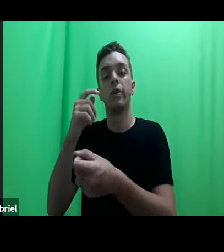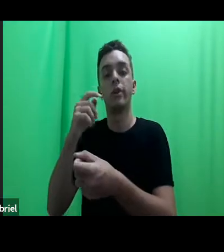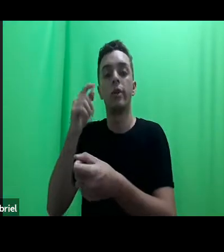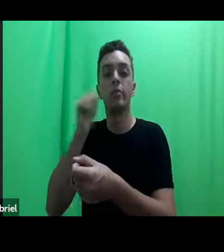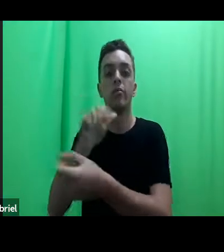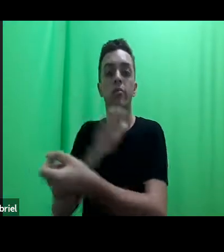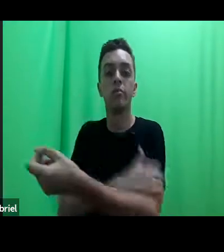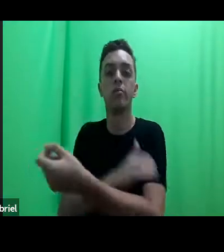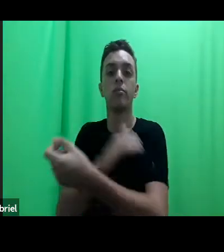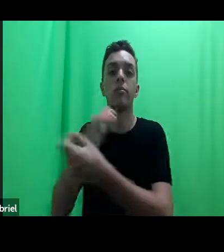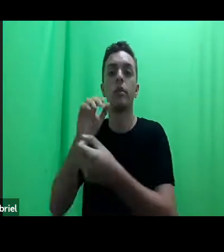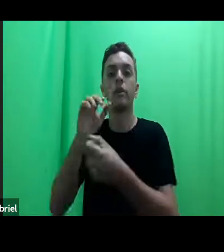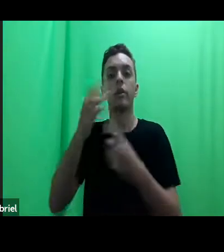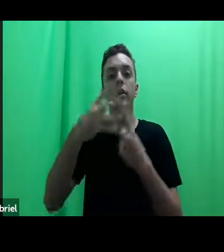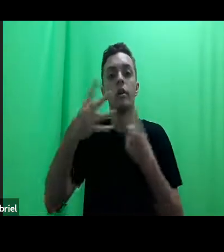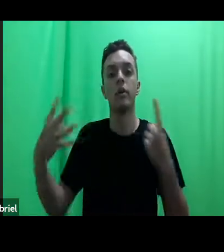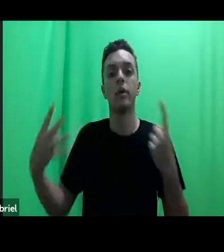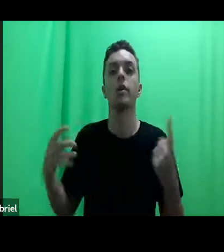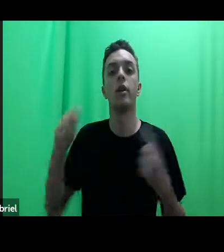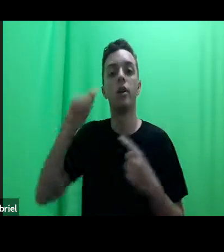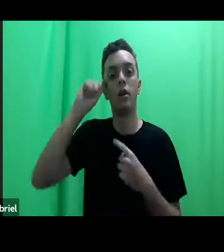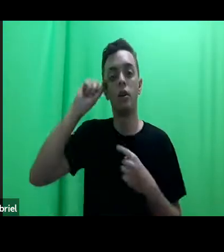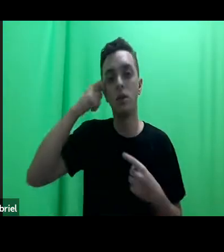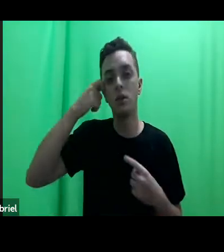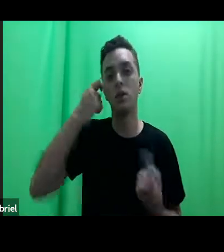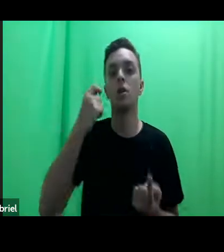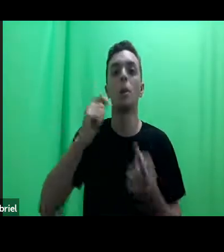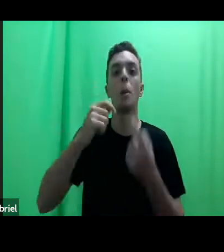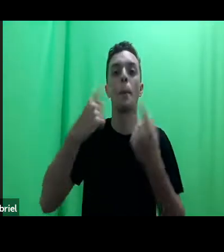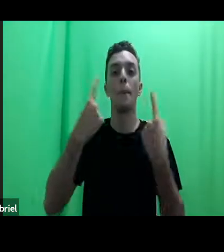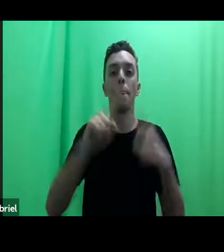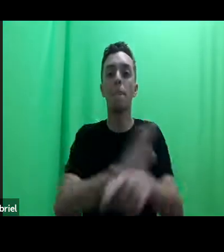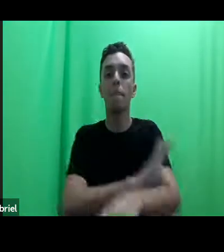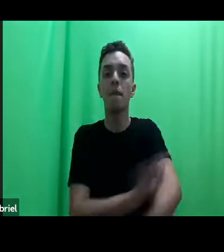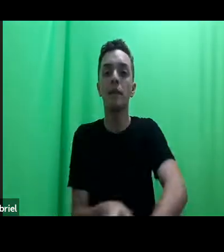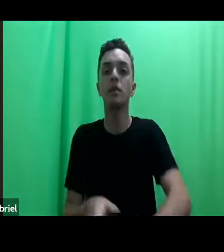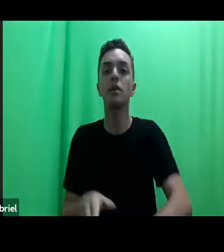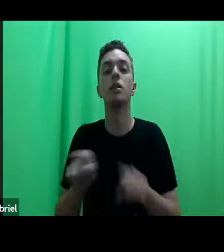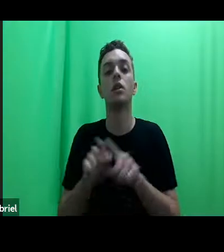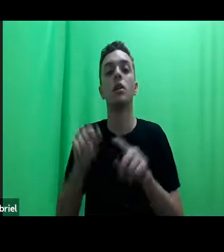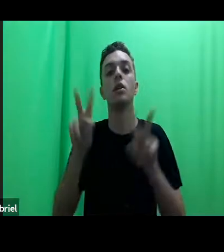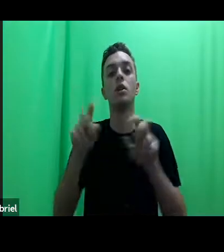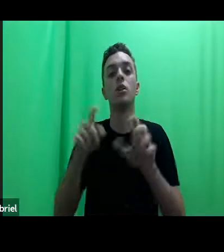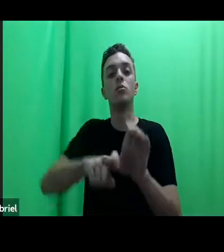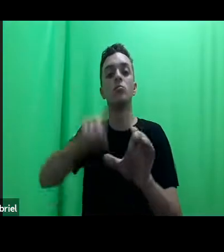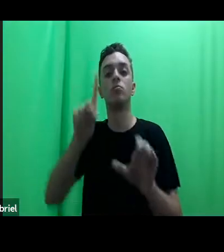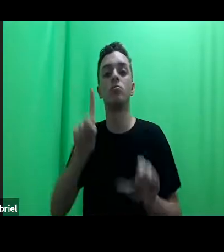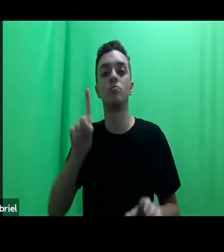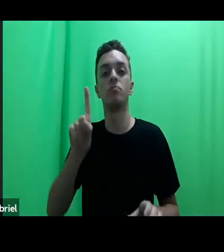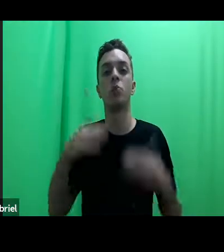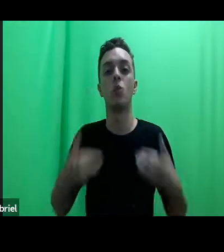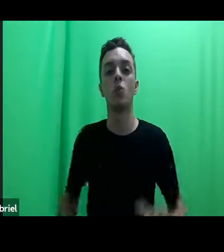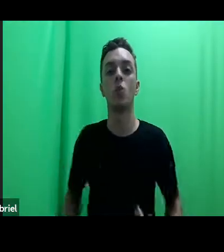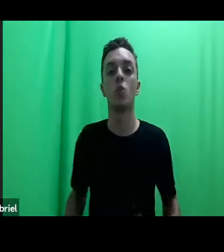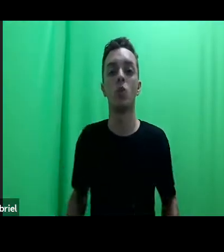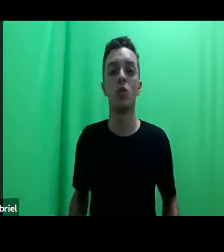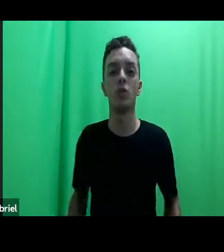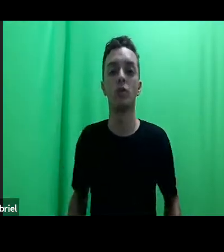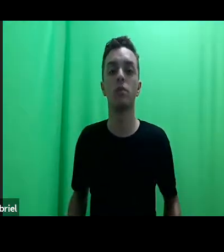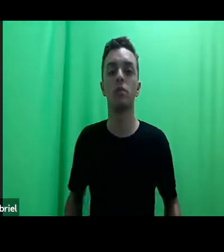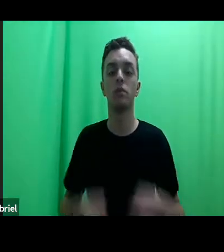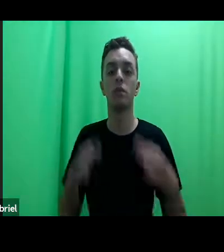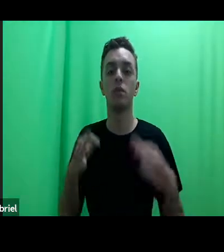LGBTI em torno da existência, da integridade e da autonomia de corpos falantes, que